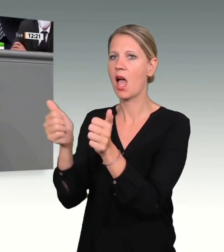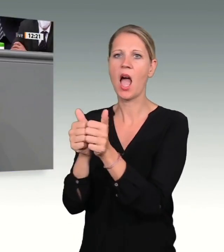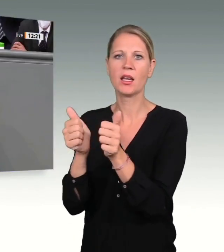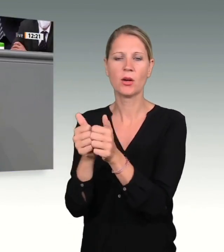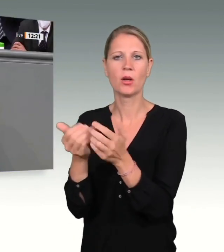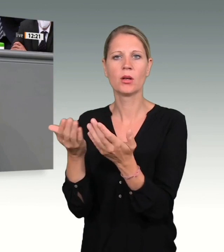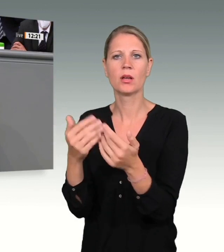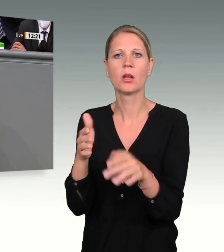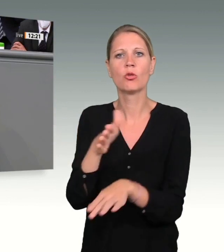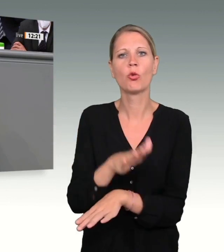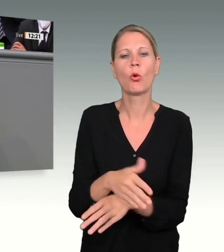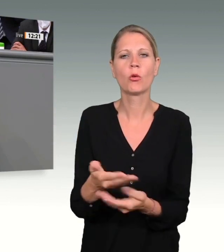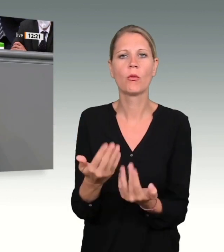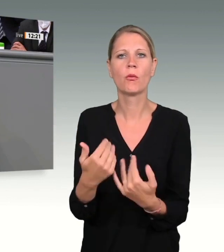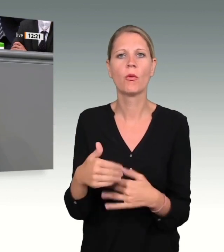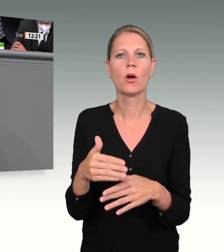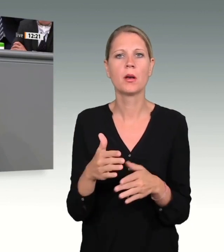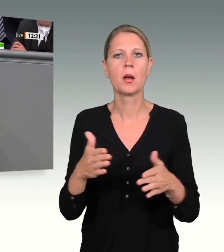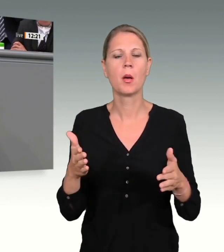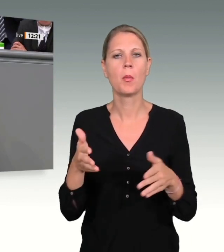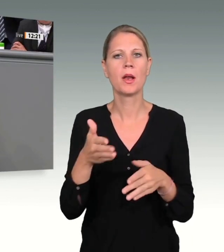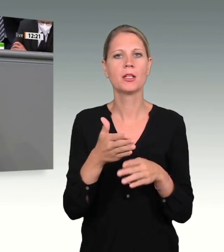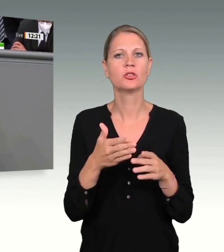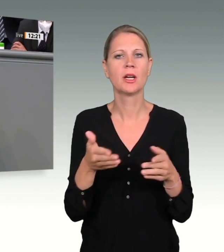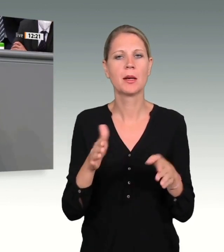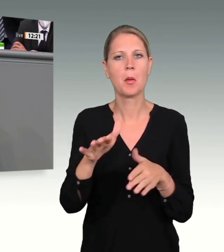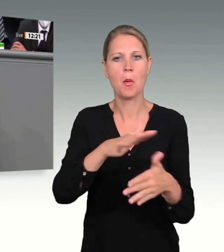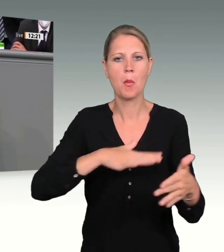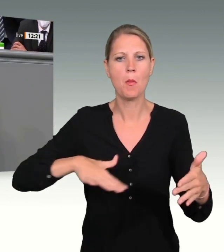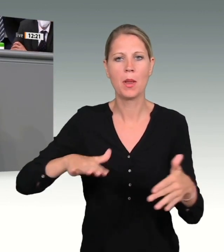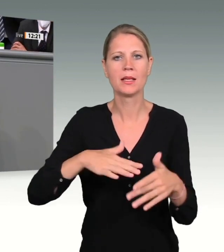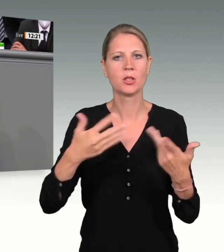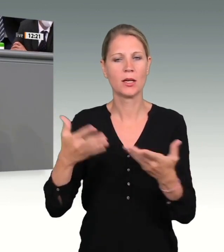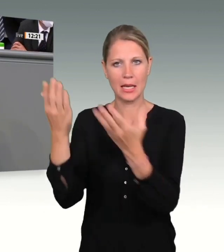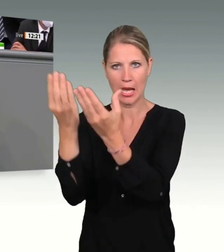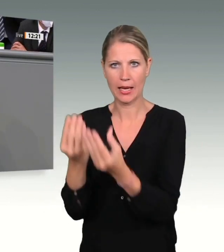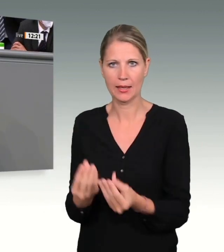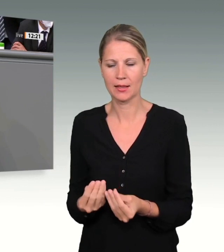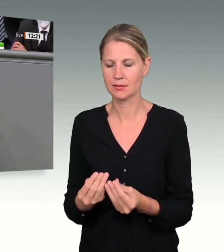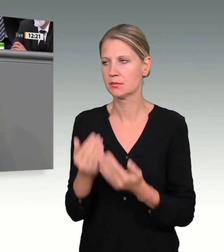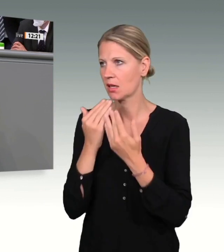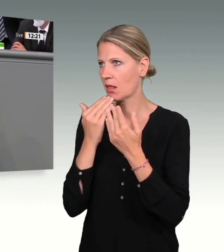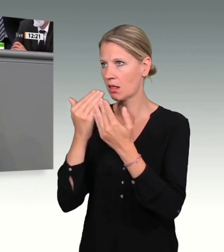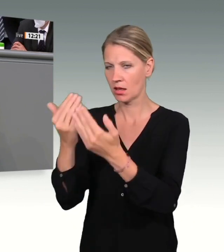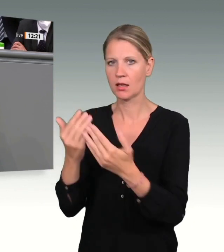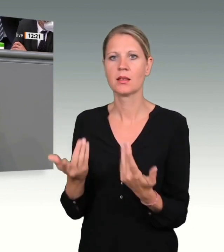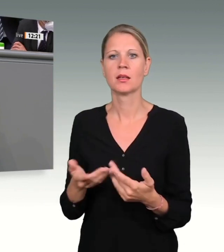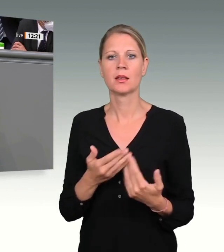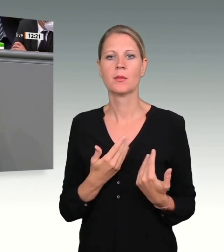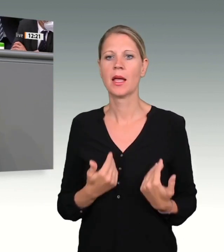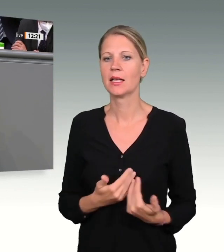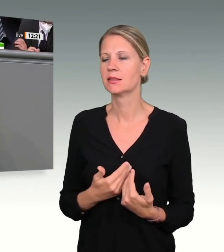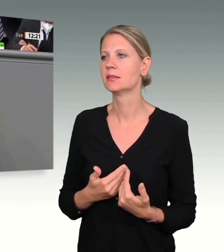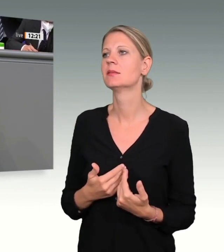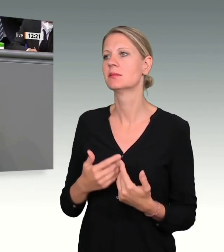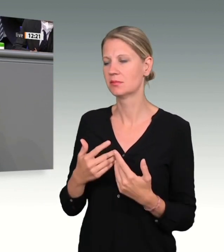Verletzte des Anschlags heute eingeladen haben. Ich danke Ihnen von Herzen, dass Sie unserer Einladung gefolgt sind. Es war der Gedanke an